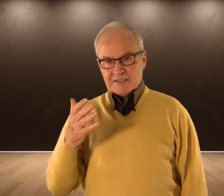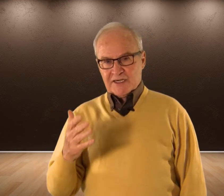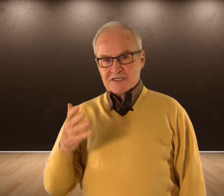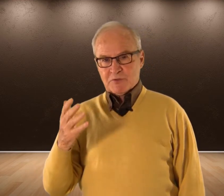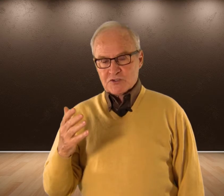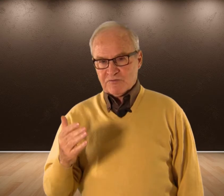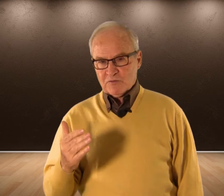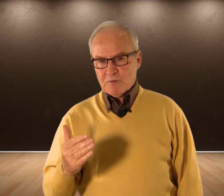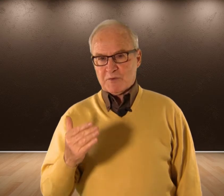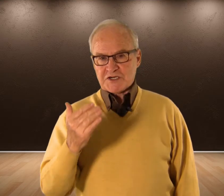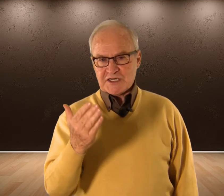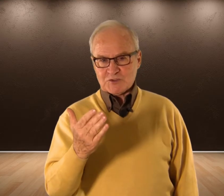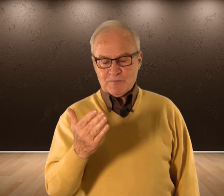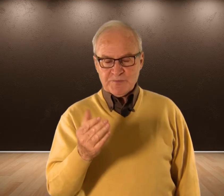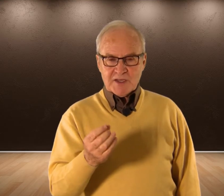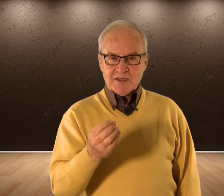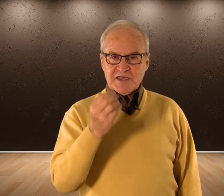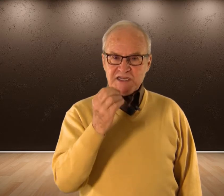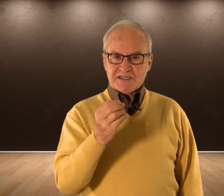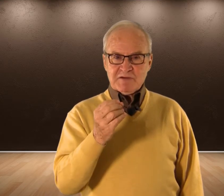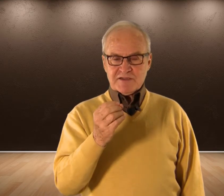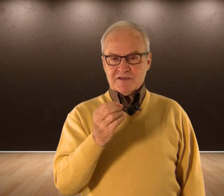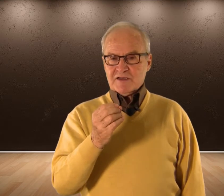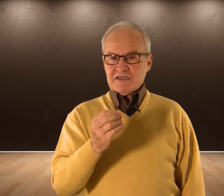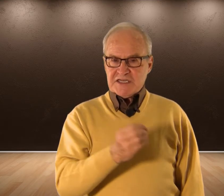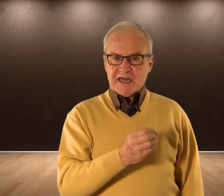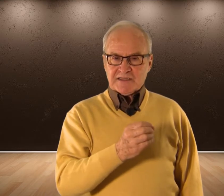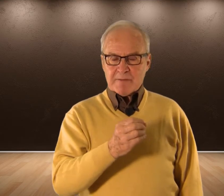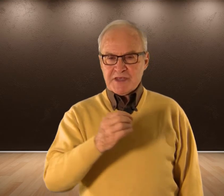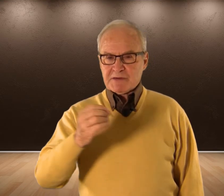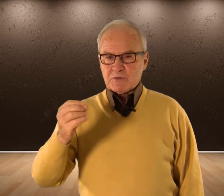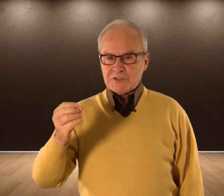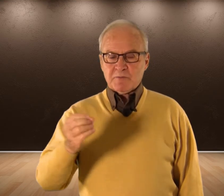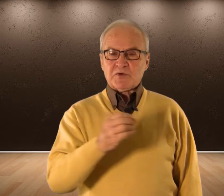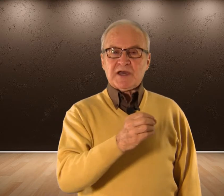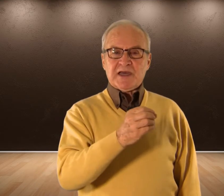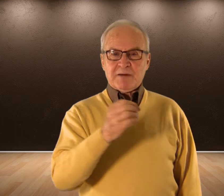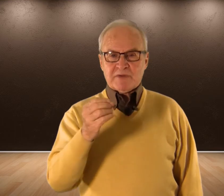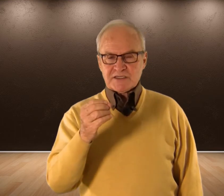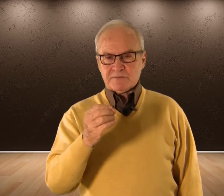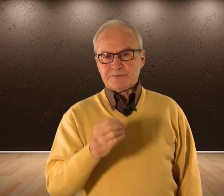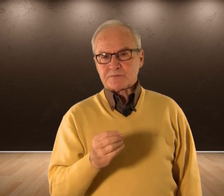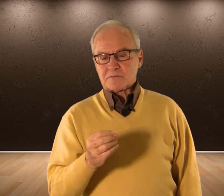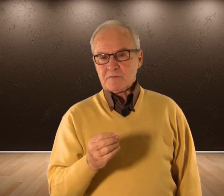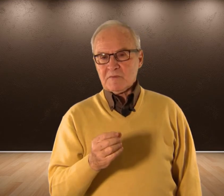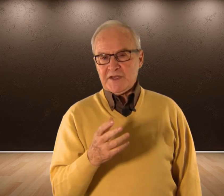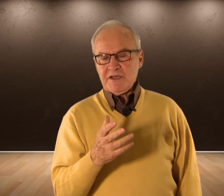tener ese progreso Fueron progresando Y esta vez Ya la terapia Llevaba un tiempo En ambas Y